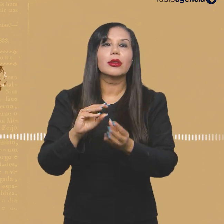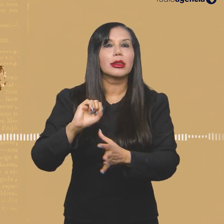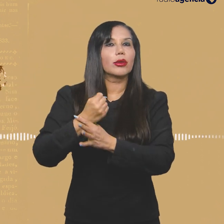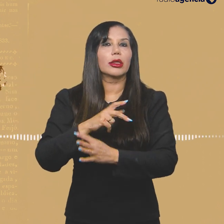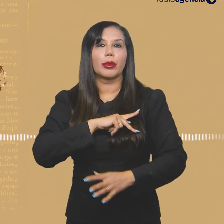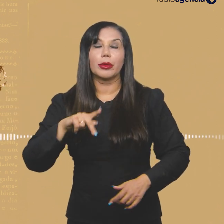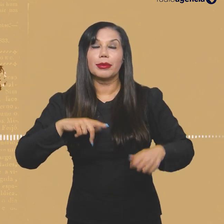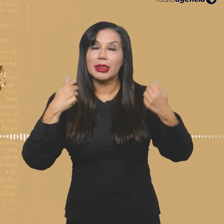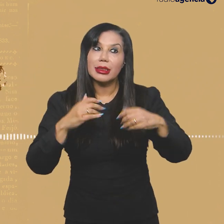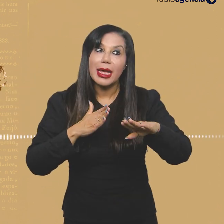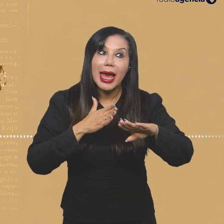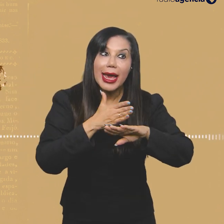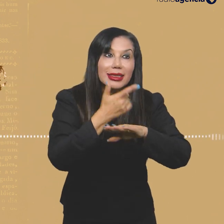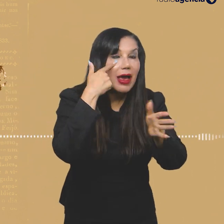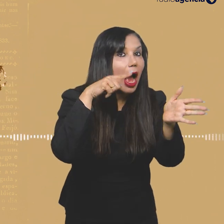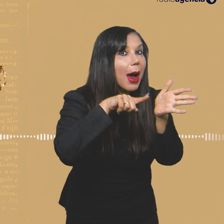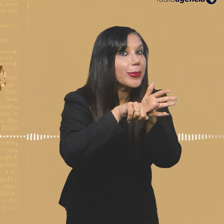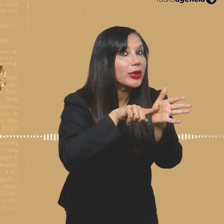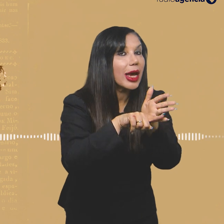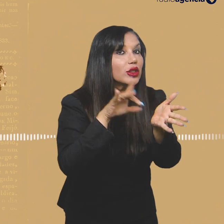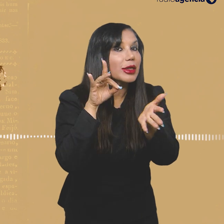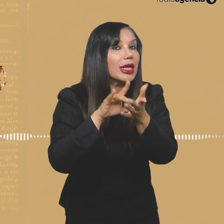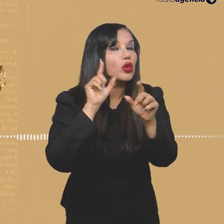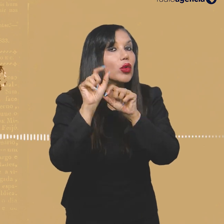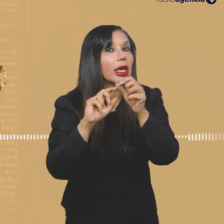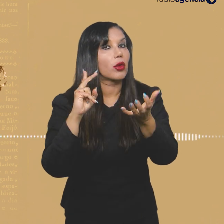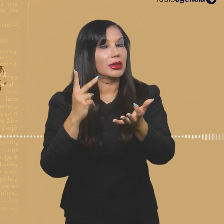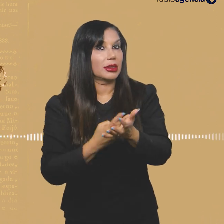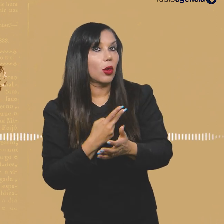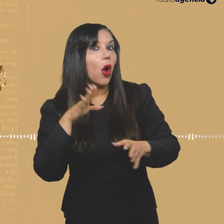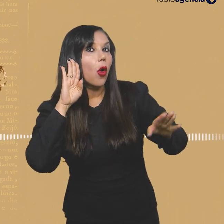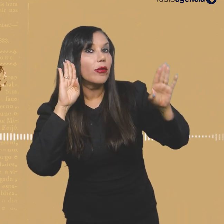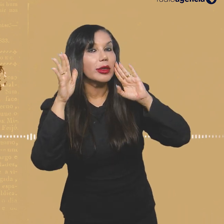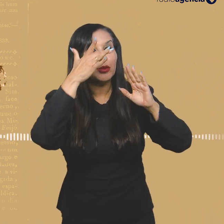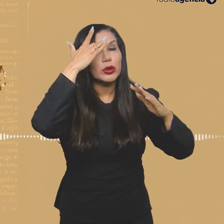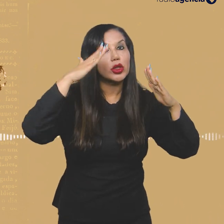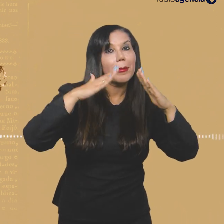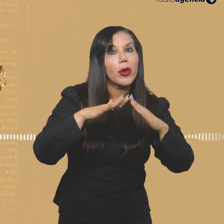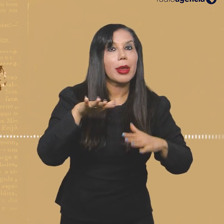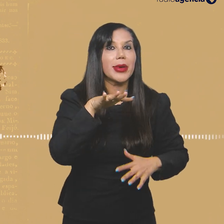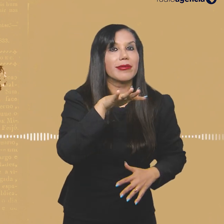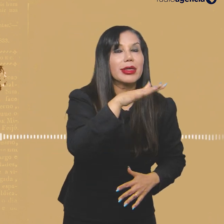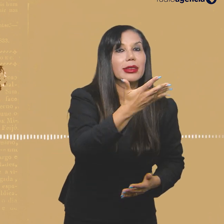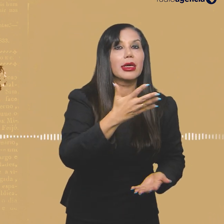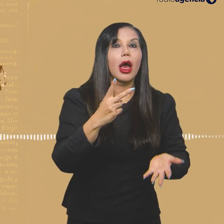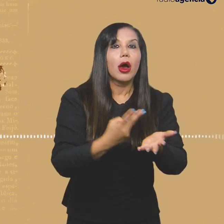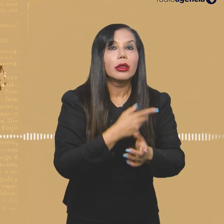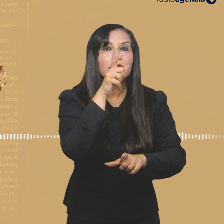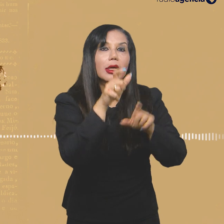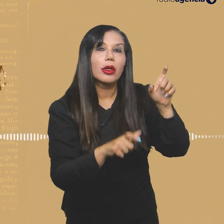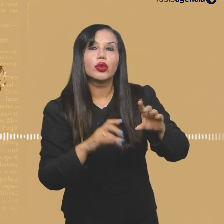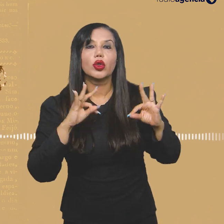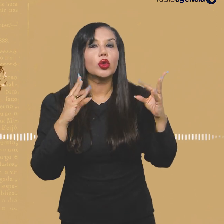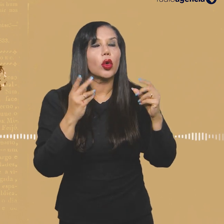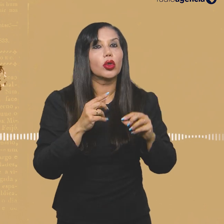A gente precisa realmente fazer uma checagem, como diz a objetividade do nosso trabalho, e a técnica do nosso trabalho, que a gente possa